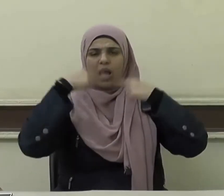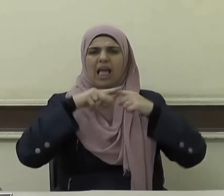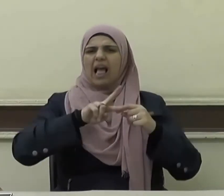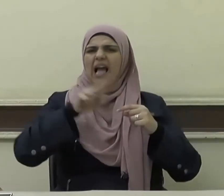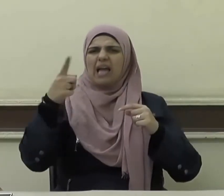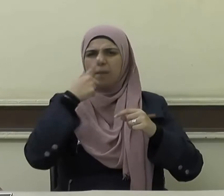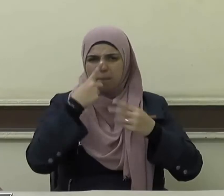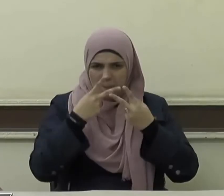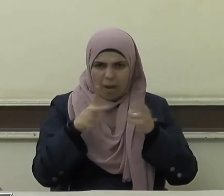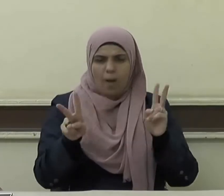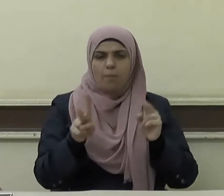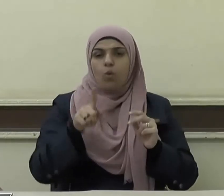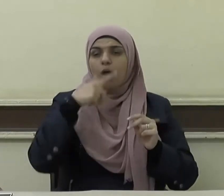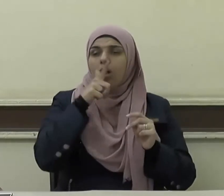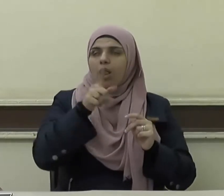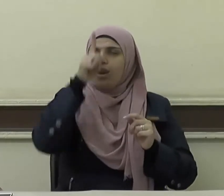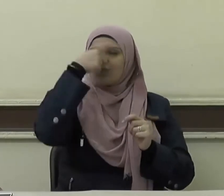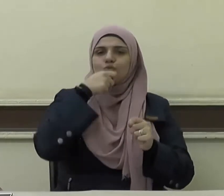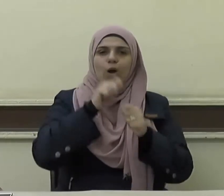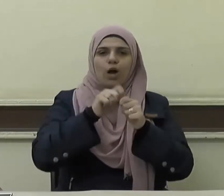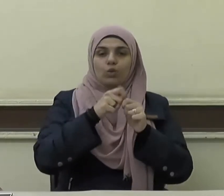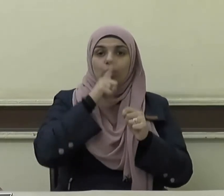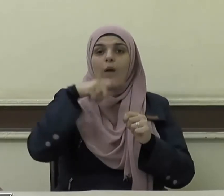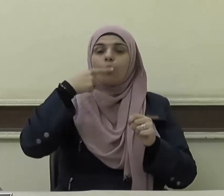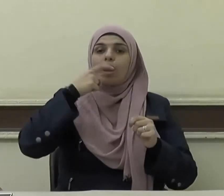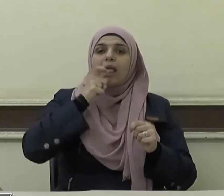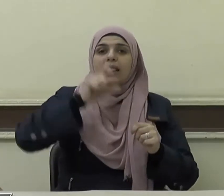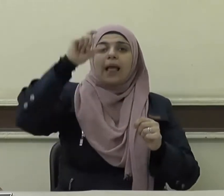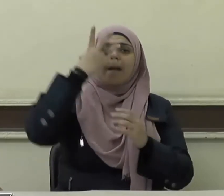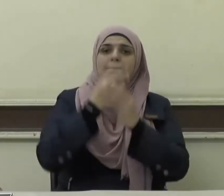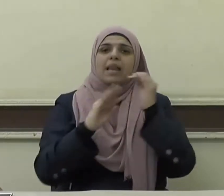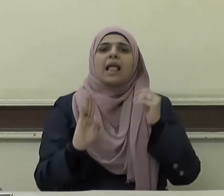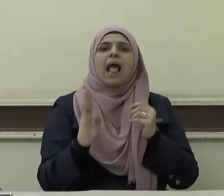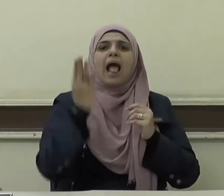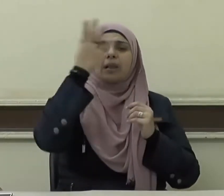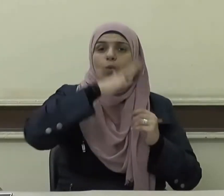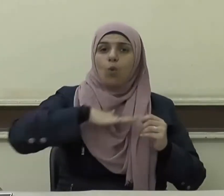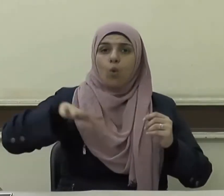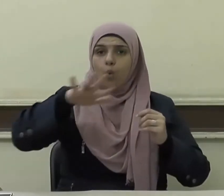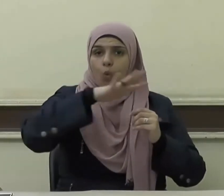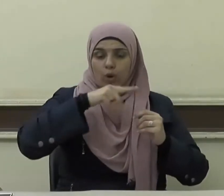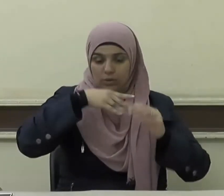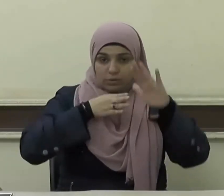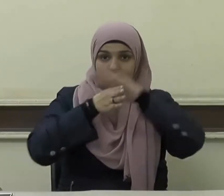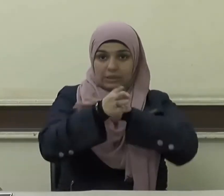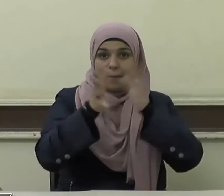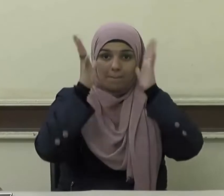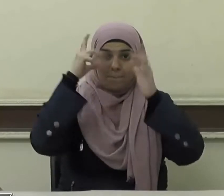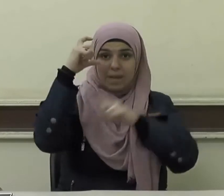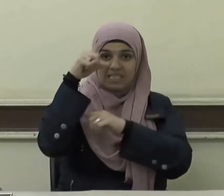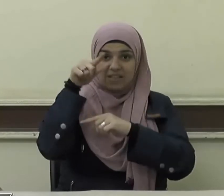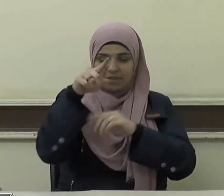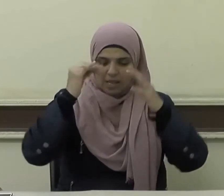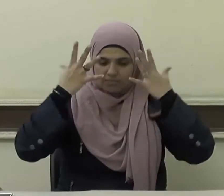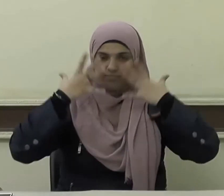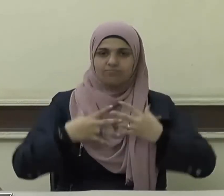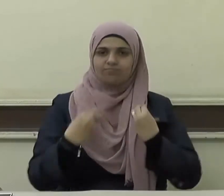المقبول قال تعالى يا بني آدم خذوا زينتكم عند كل مسجد وكلوا